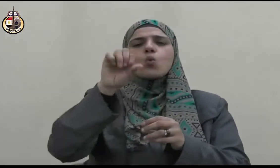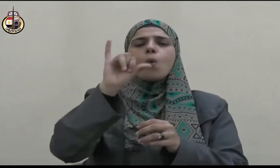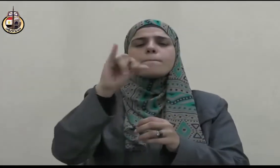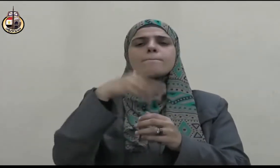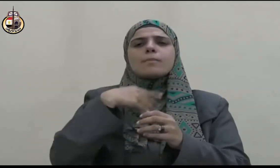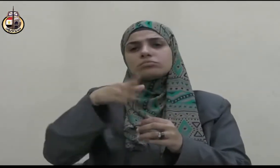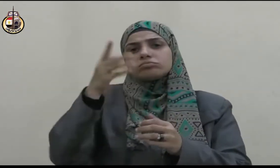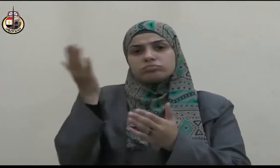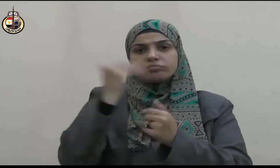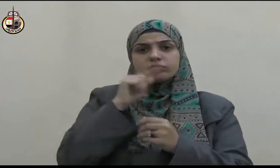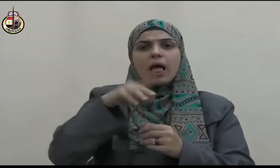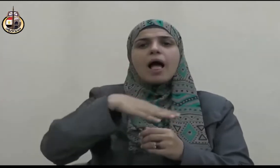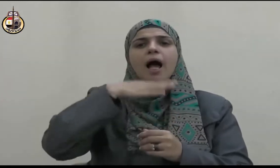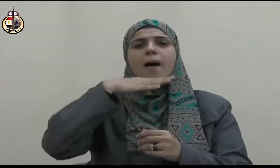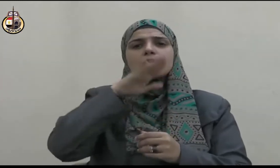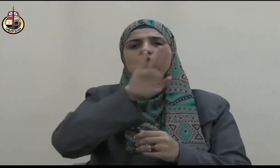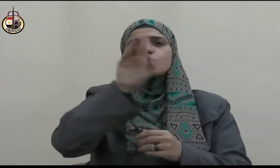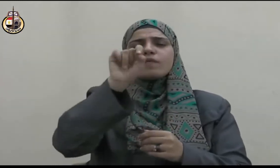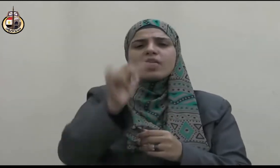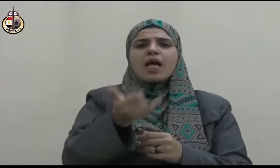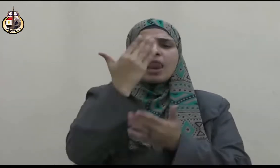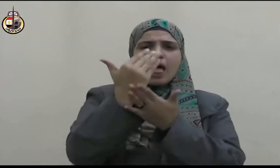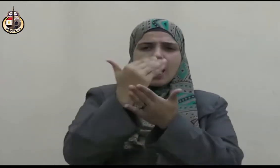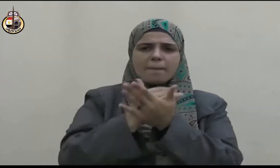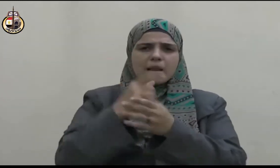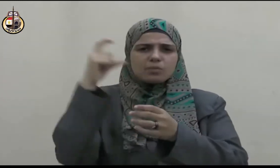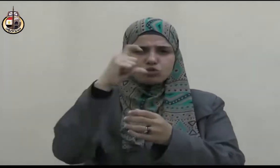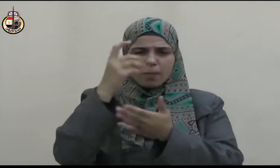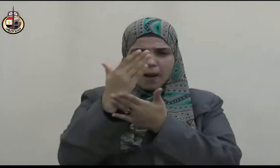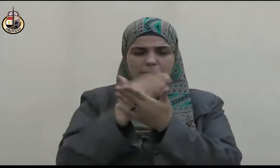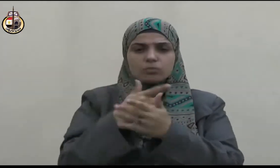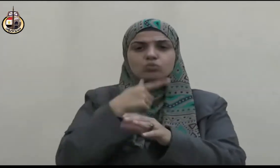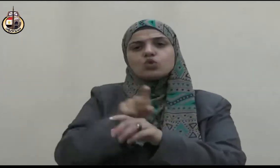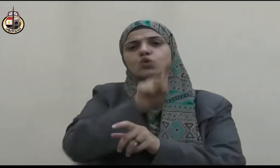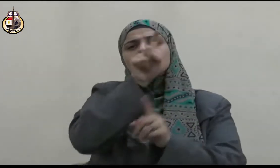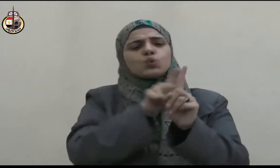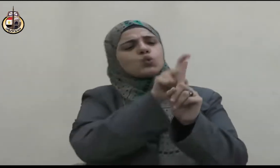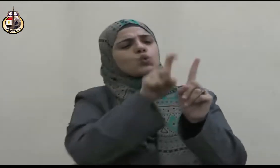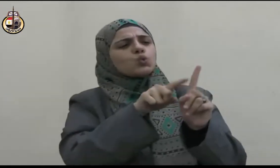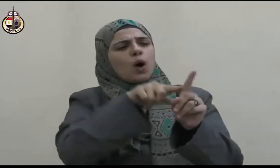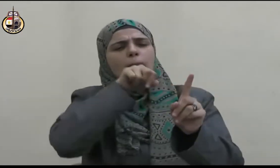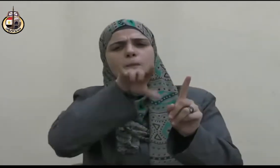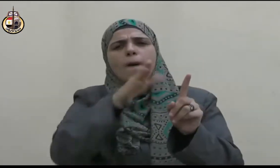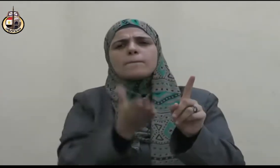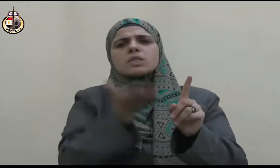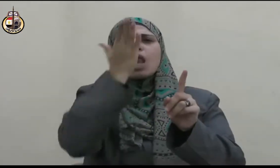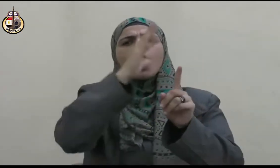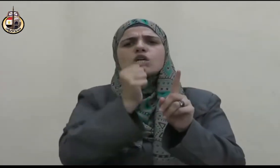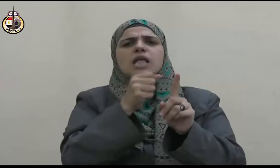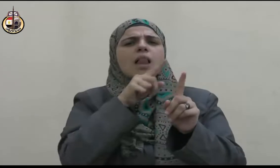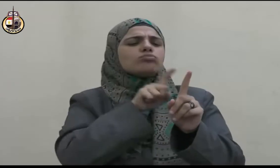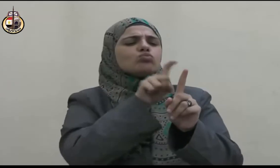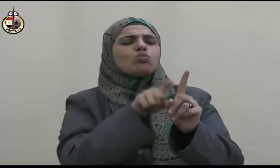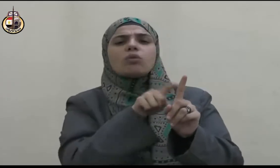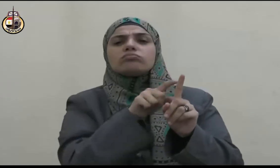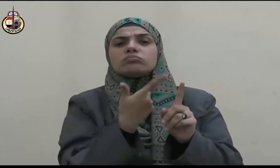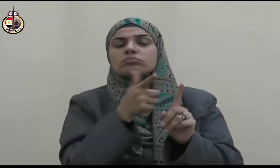سفيان لا قال فهل يغدر قال أبو سفيان لا